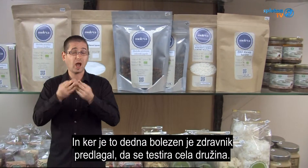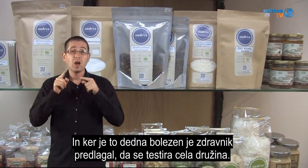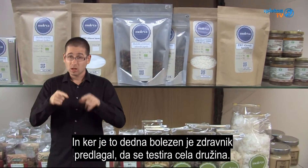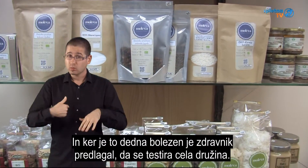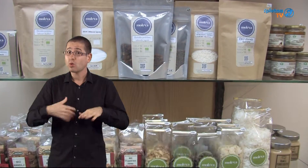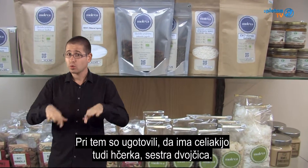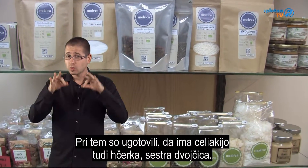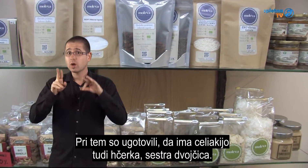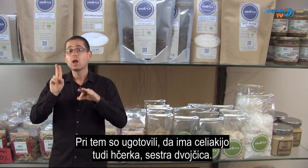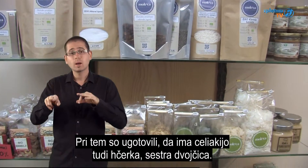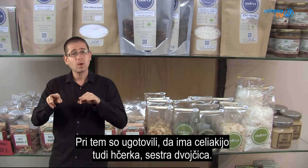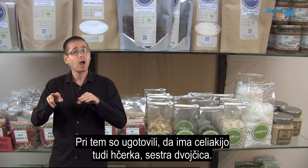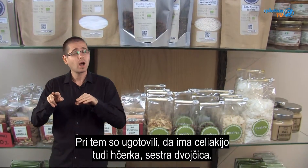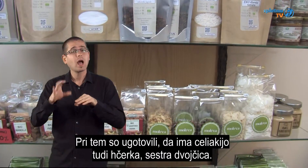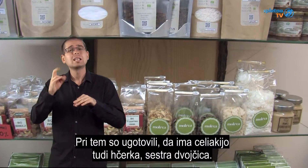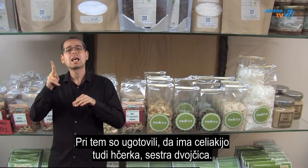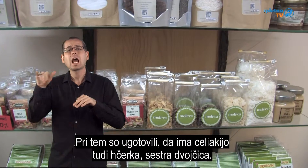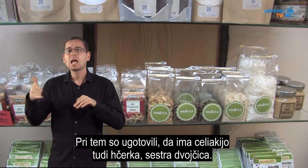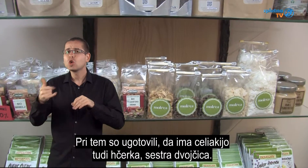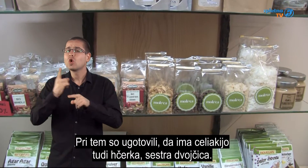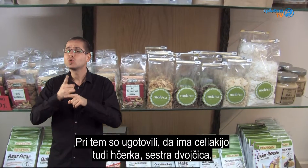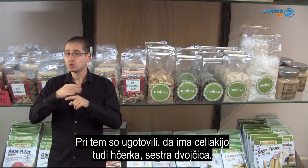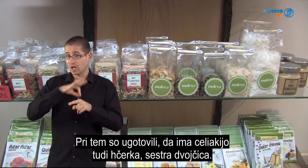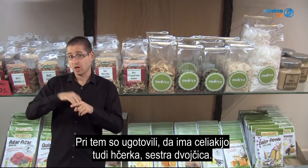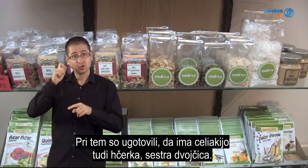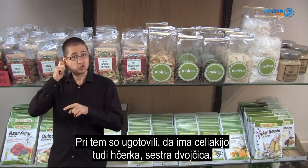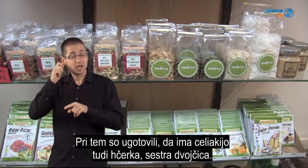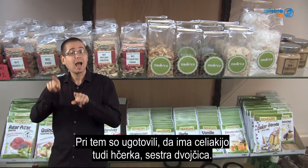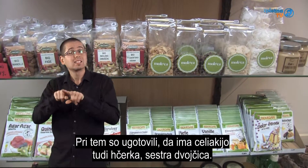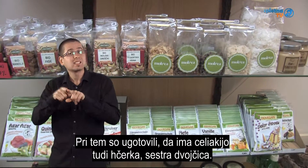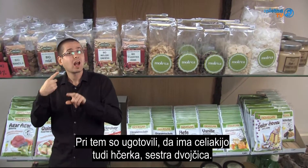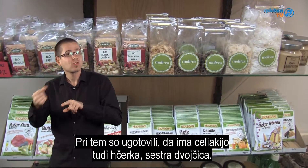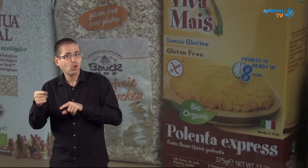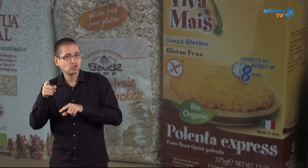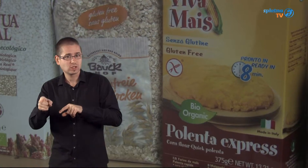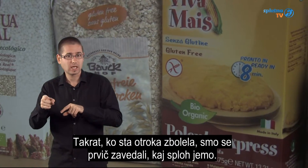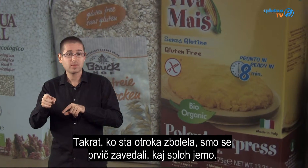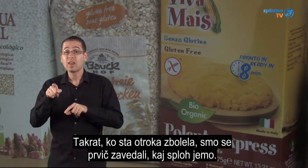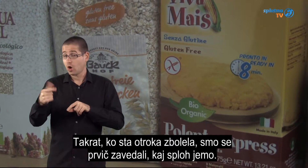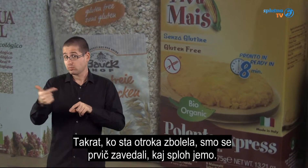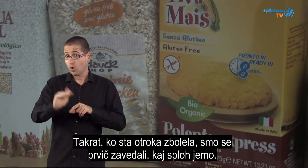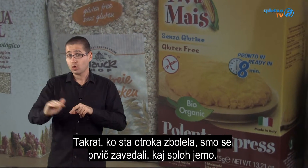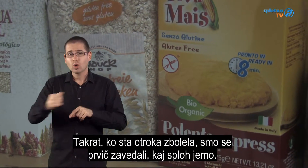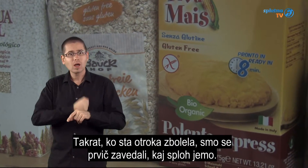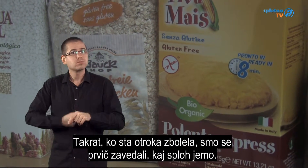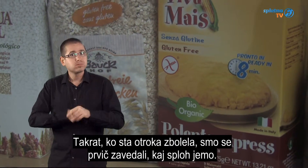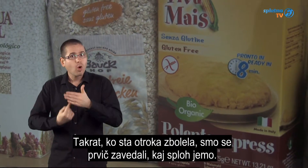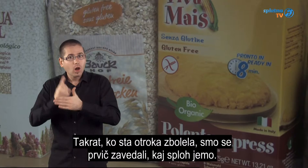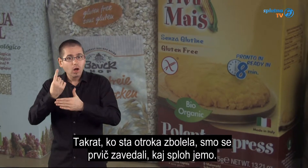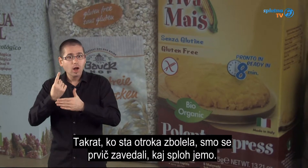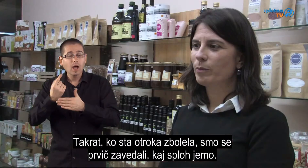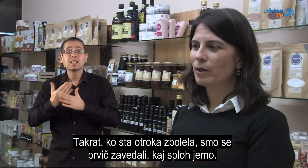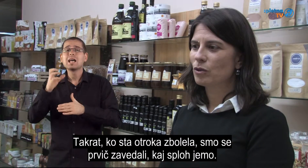cela družina. In takrat smo ugotovili, da ima celijakijo tudi hčerka, sestra, dvojčica. Takrat, ki sta otroka zbolela z